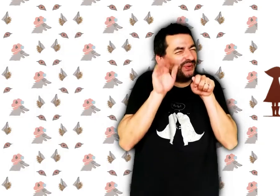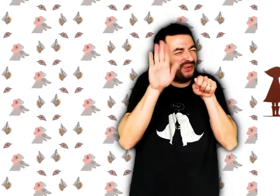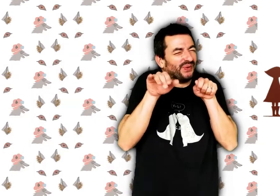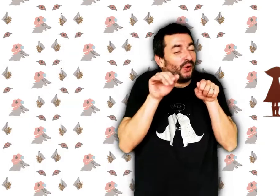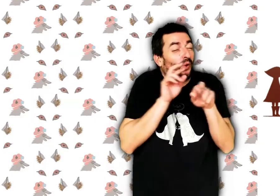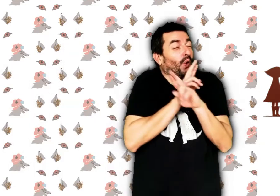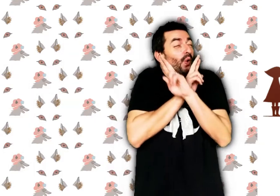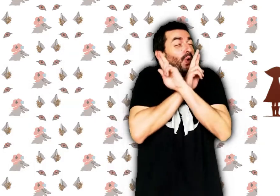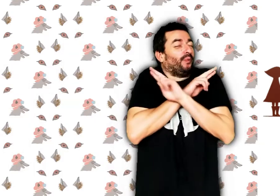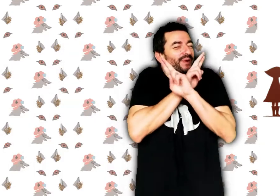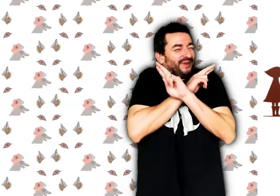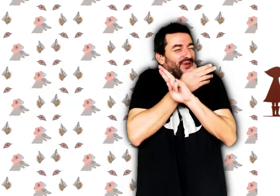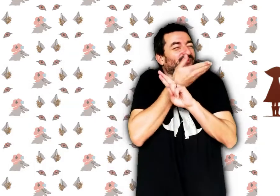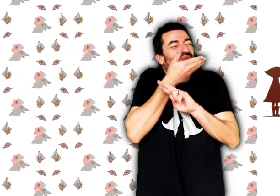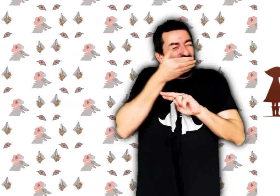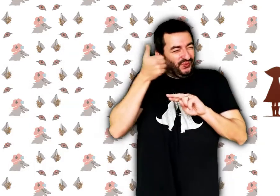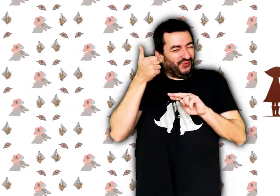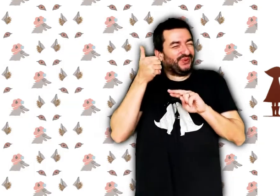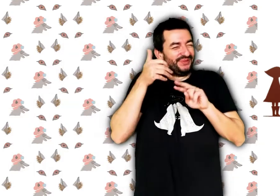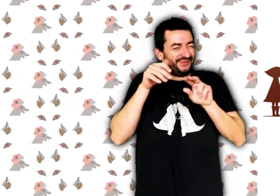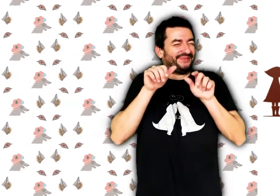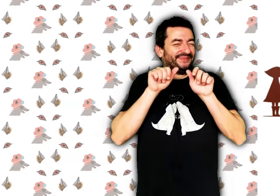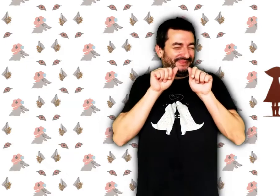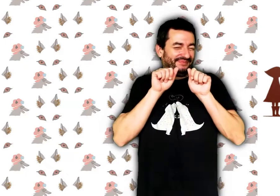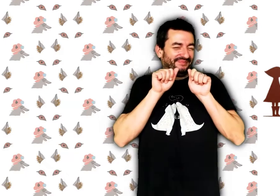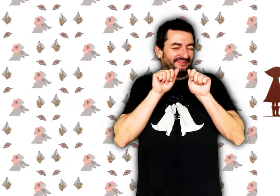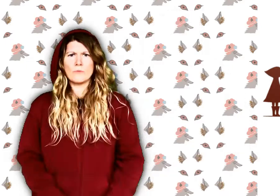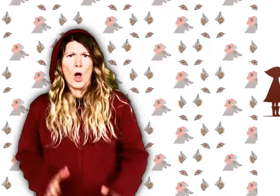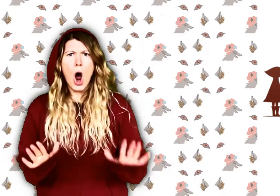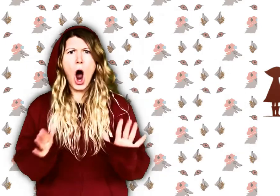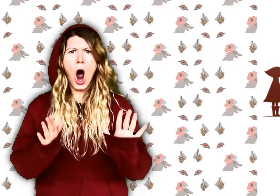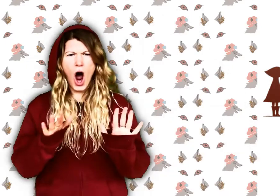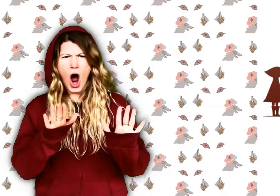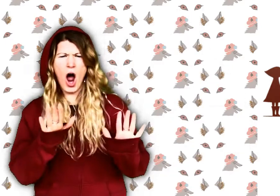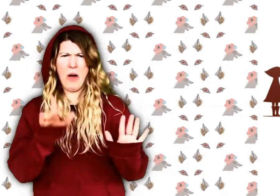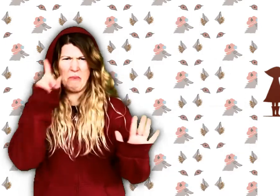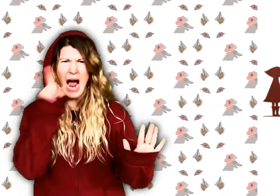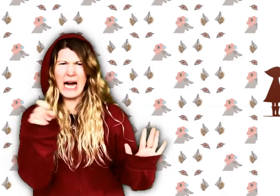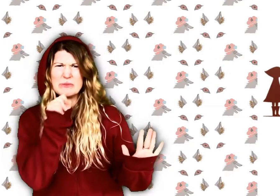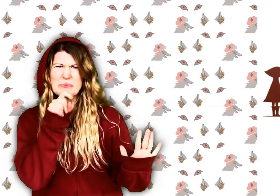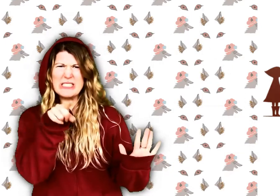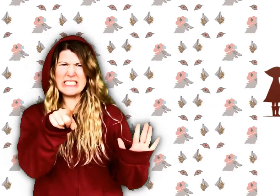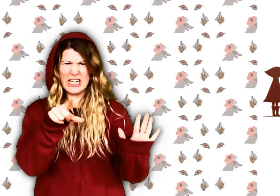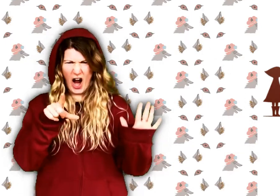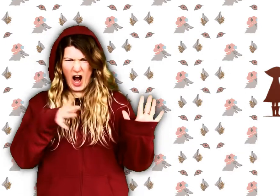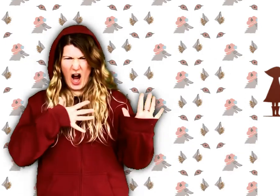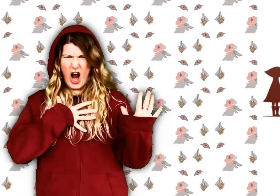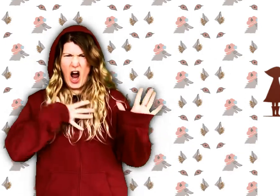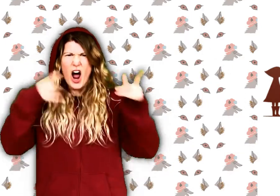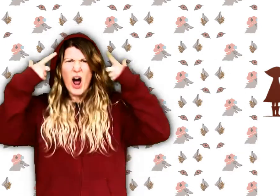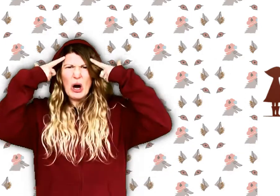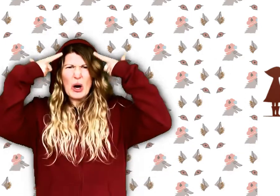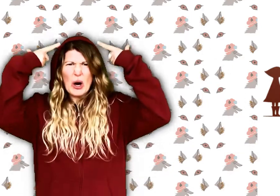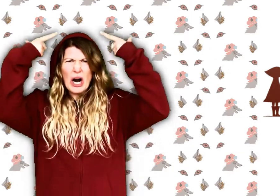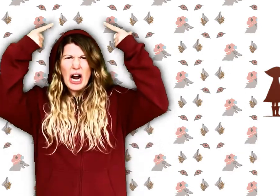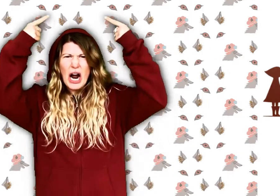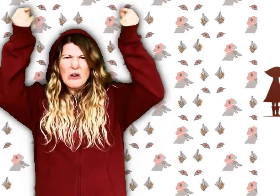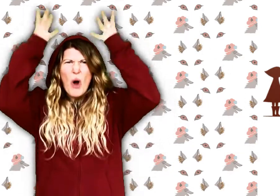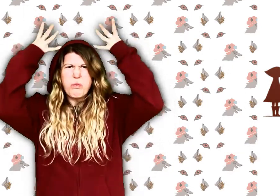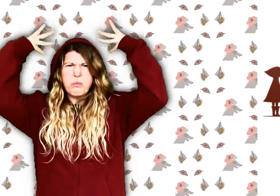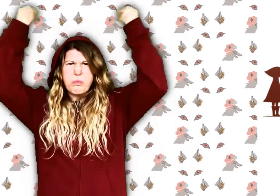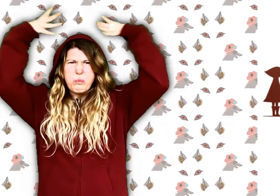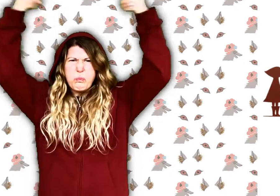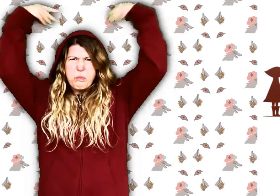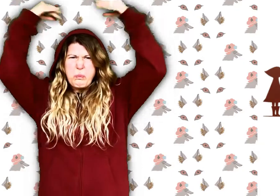C'est pour mieux me reposer, mon enfant. Oh ! Mère grand ! Comme tu as de grandes